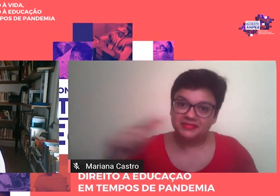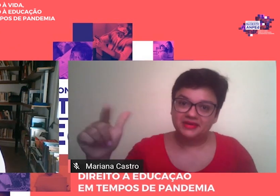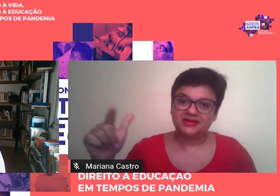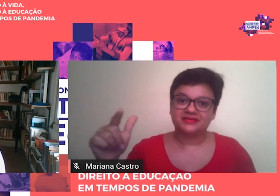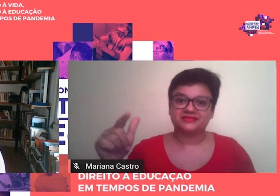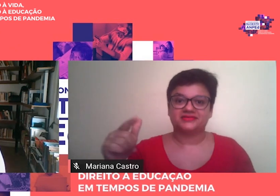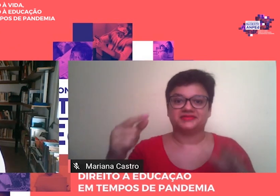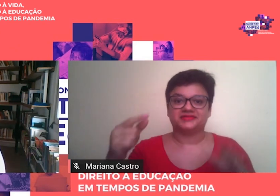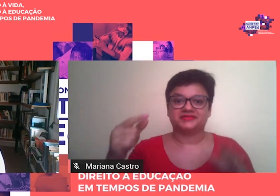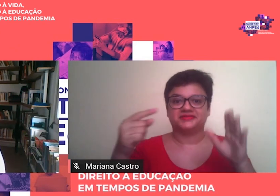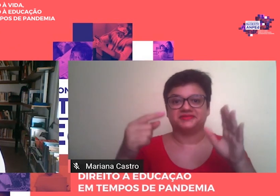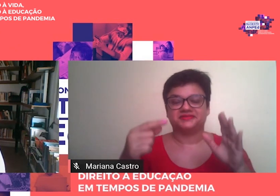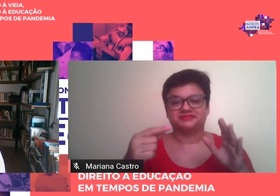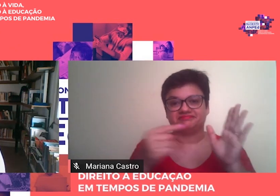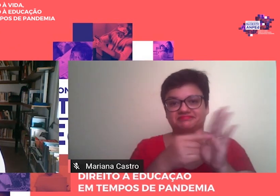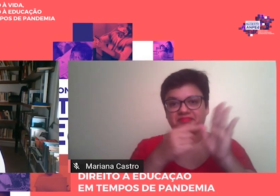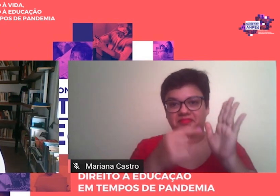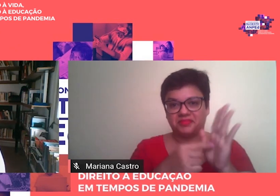que,